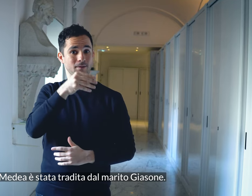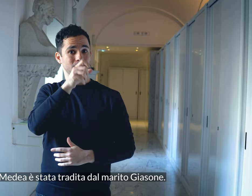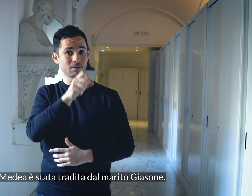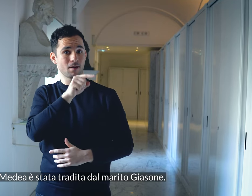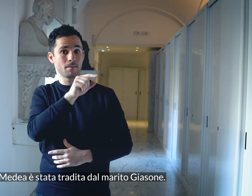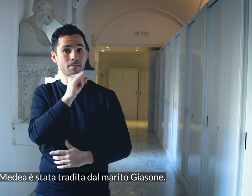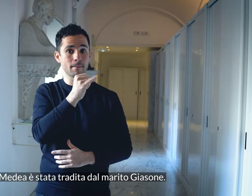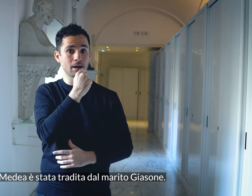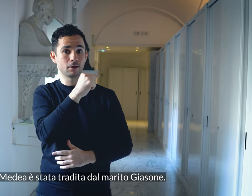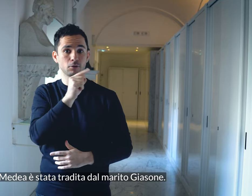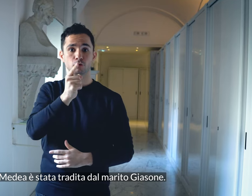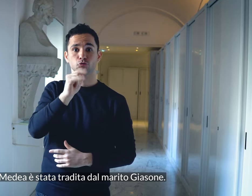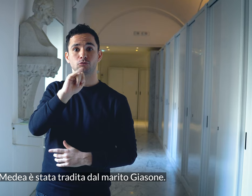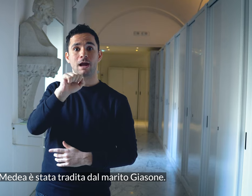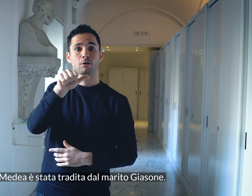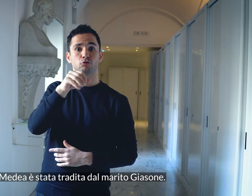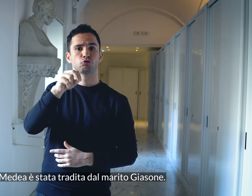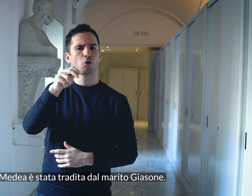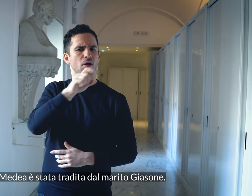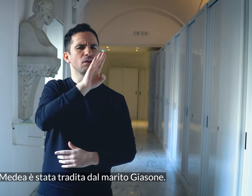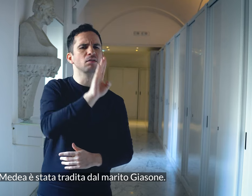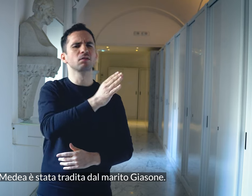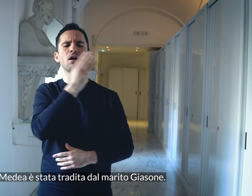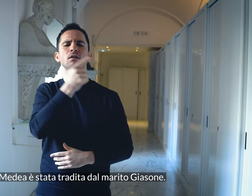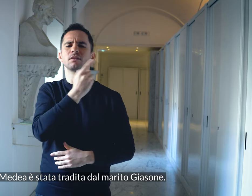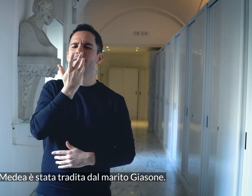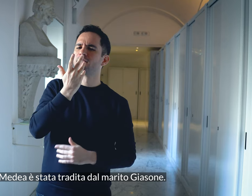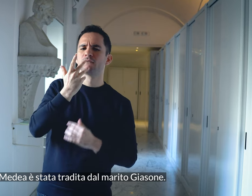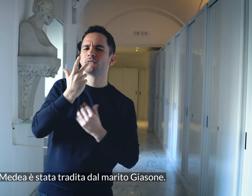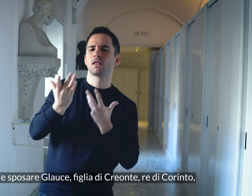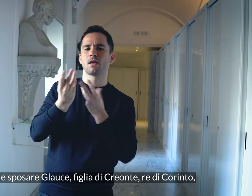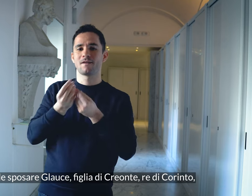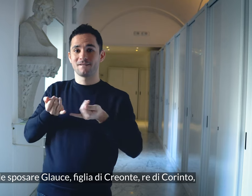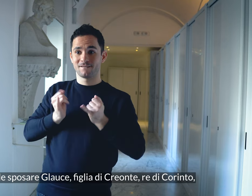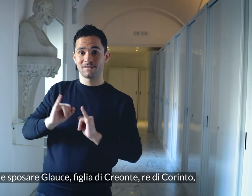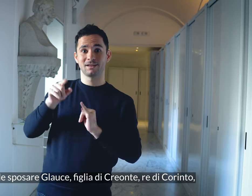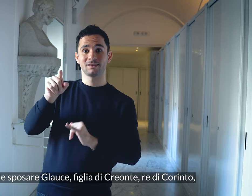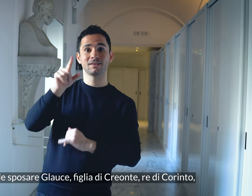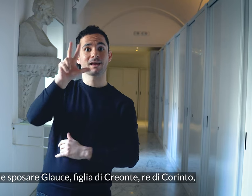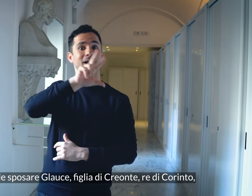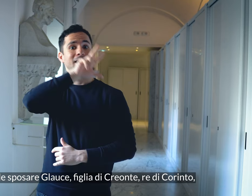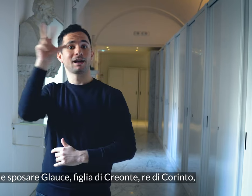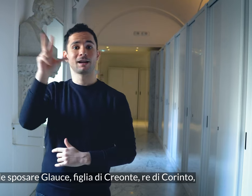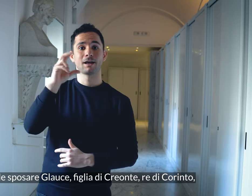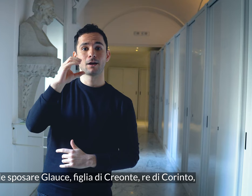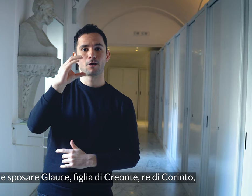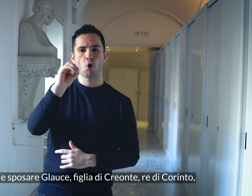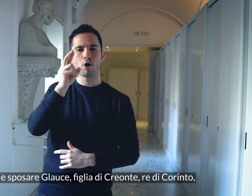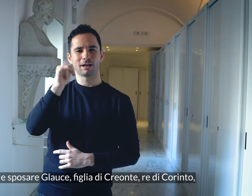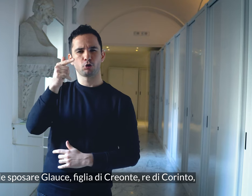Medea è stata tradita dal marito Giasone. Lui vuole sposare Glauce, figlia di